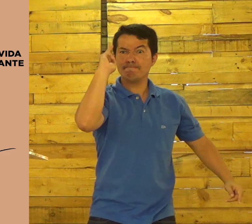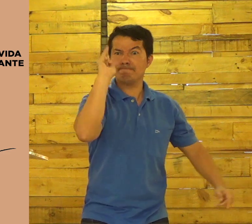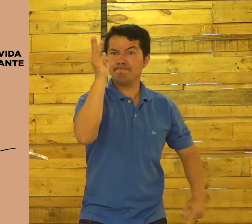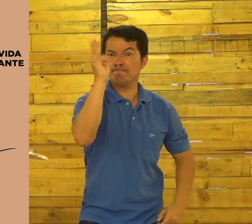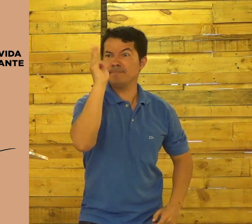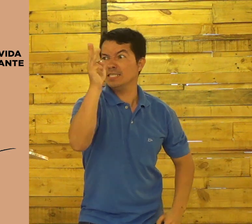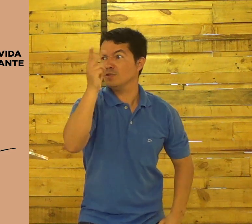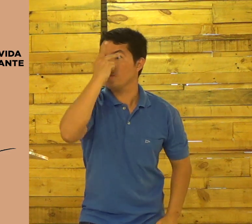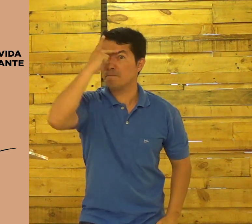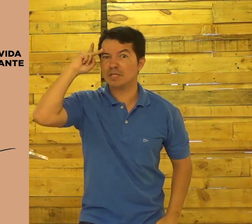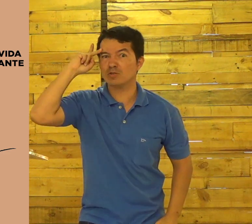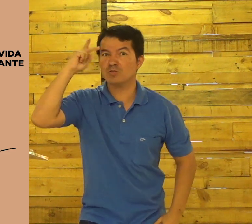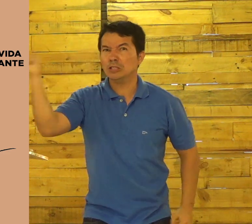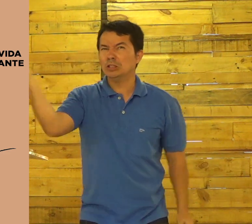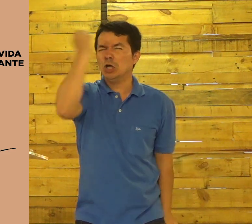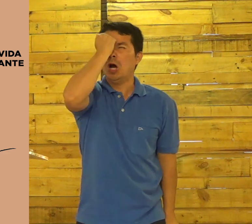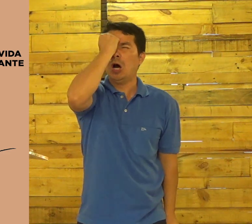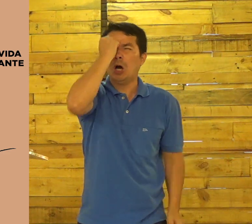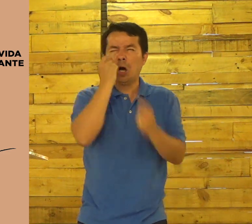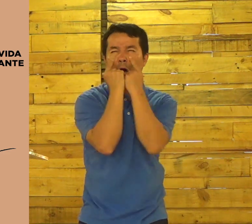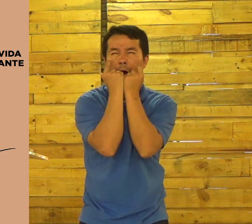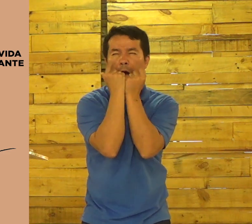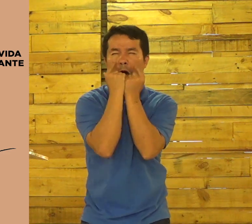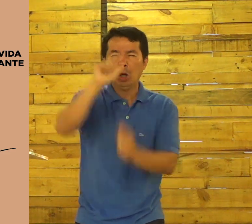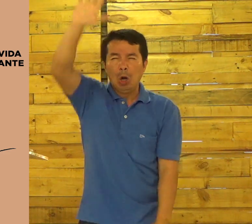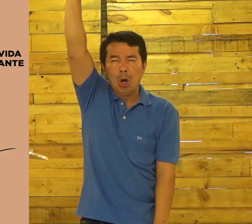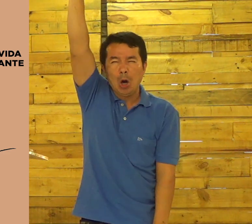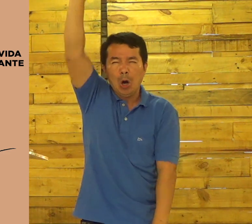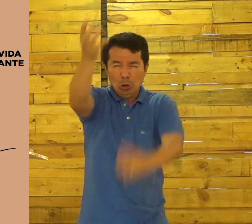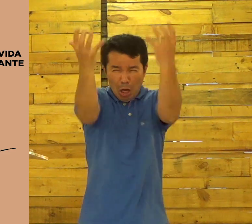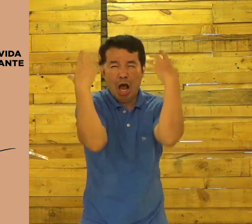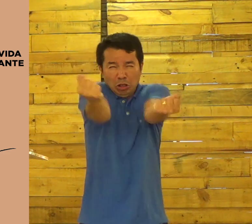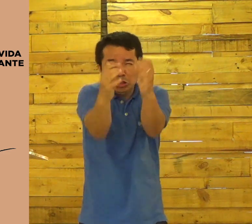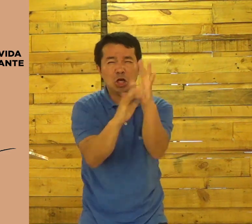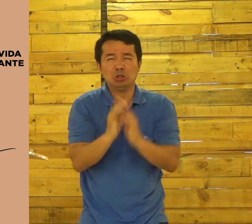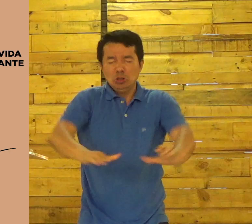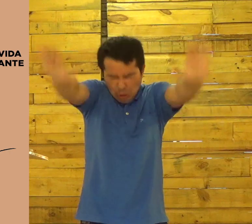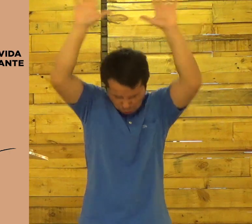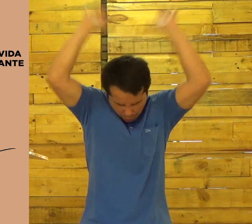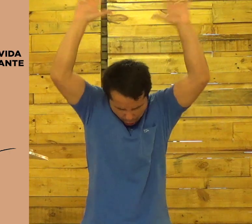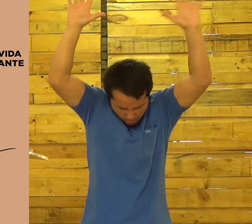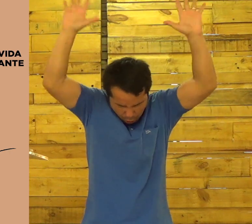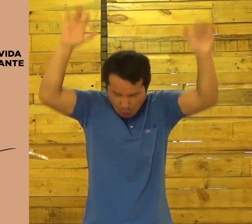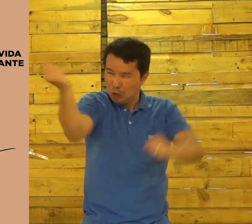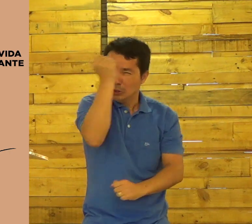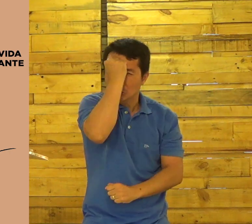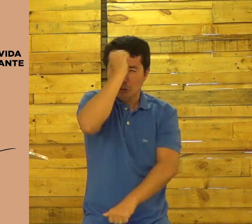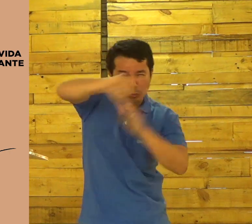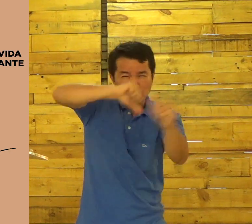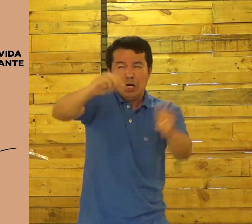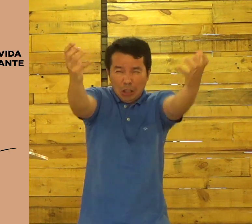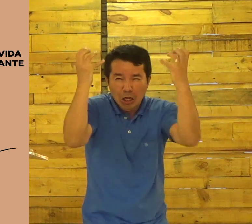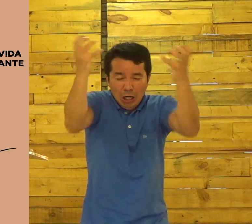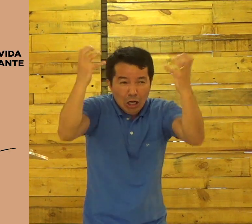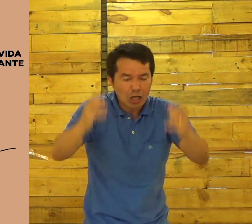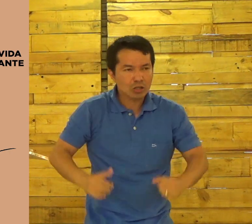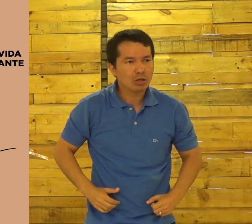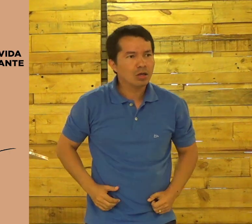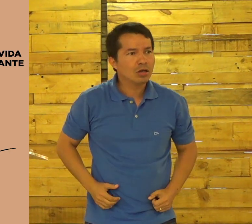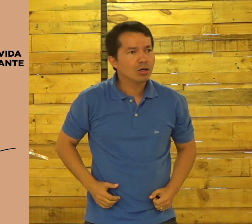E três mil pessoas se arrependeram dos seus pecados. E aceitaram a Jesus. Aceitaram